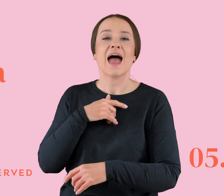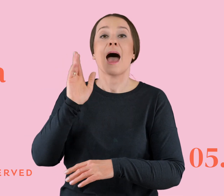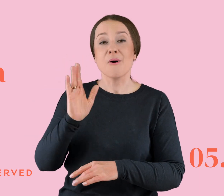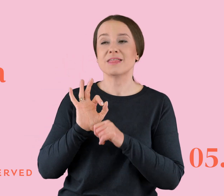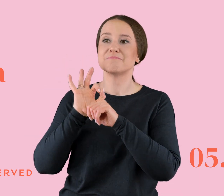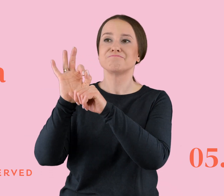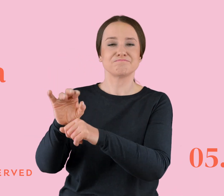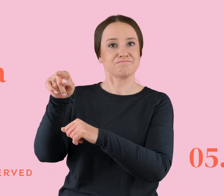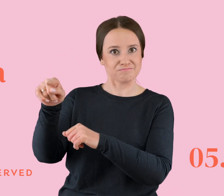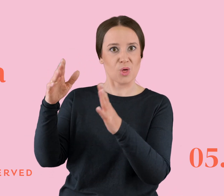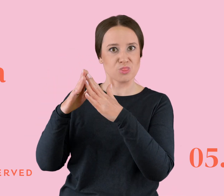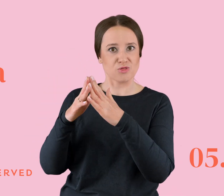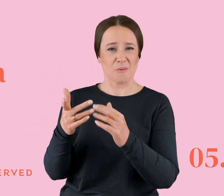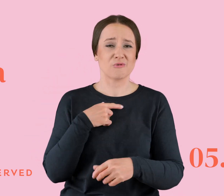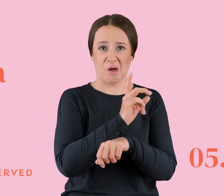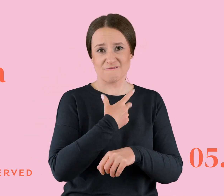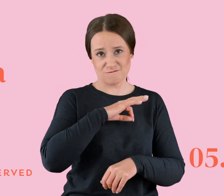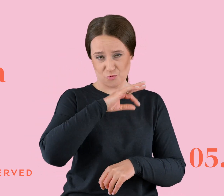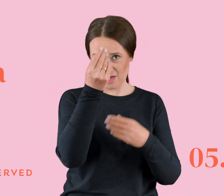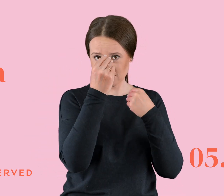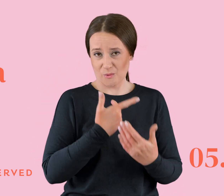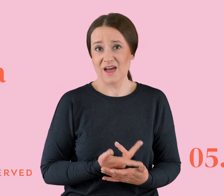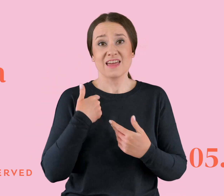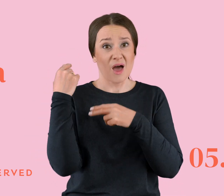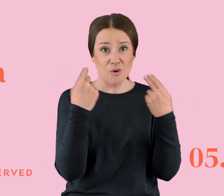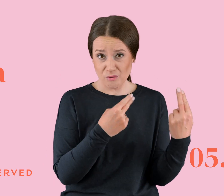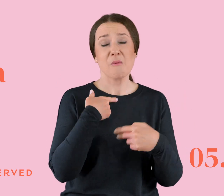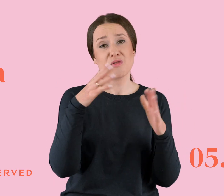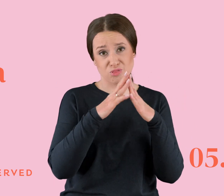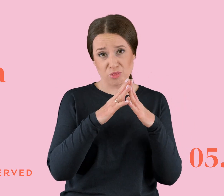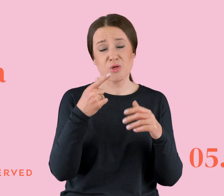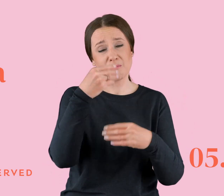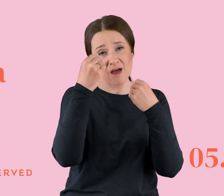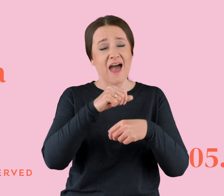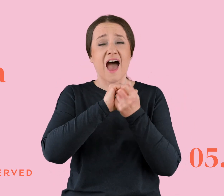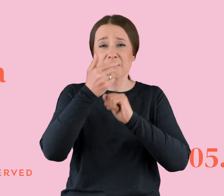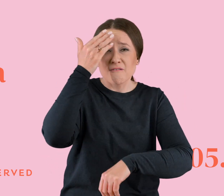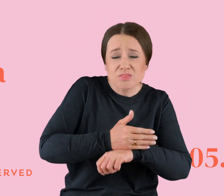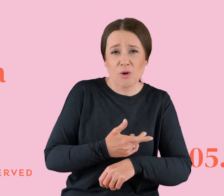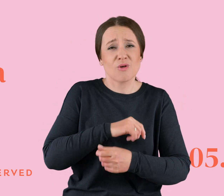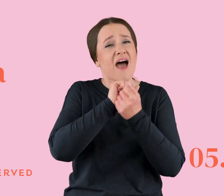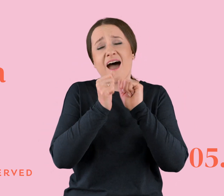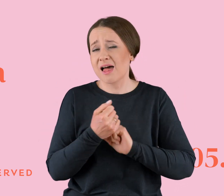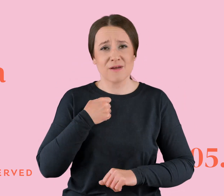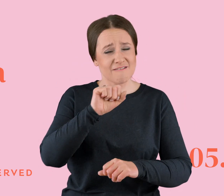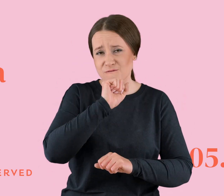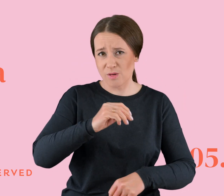domu, zaniedbując własną naukę, przez co uczyłem się dopiero jak wróciłem do domu i kończyłem albo w nocy, albo nie uczyłem się wcale, co odbiło się też na